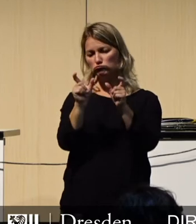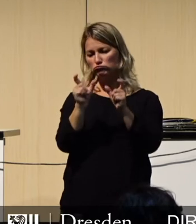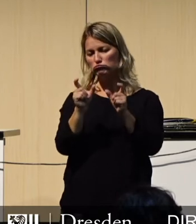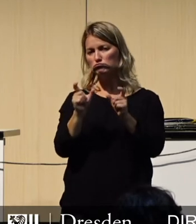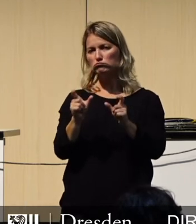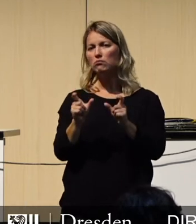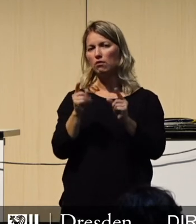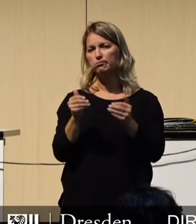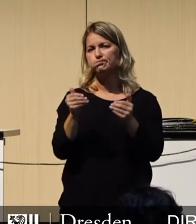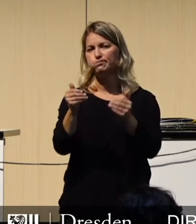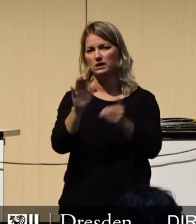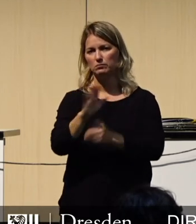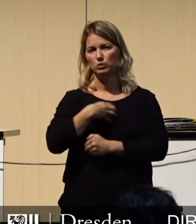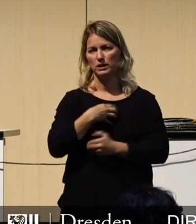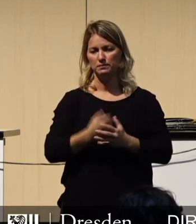fortschreiben.